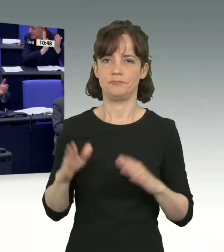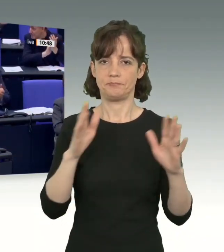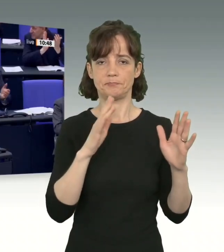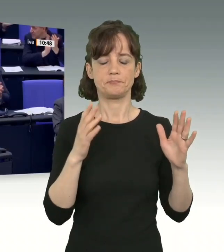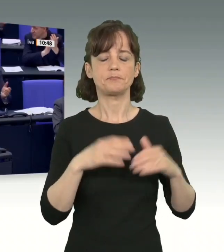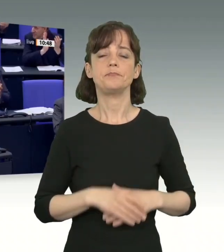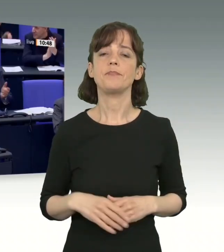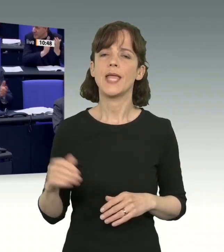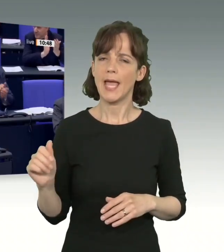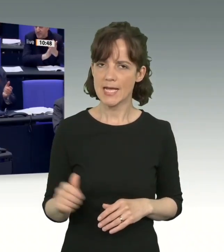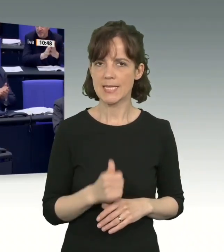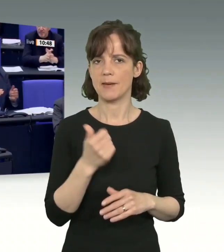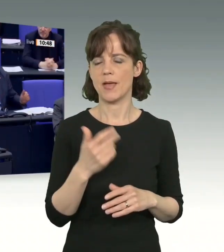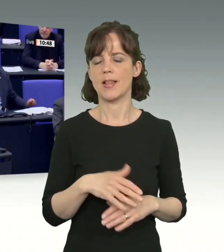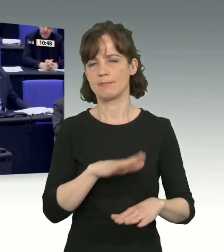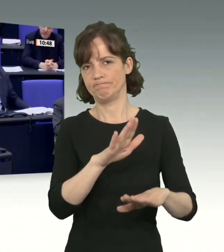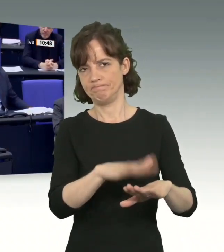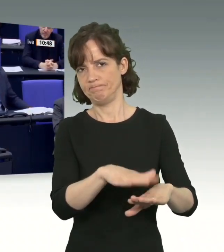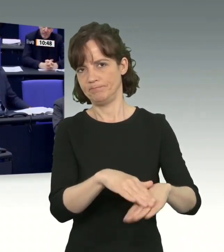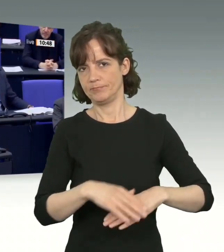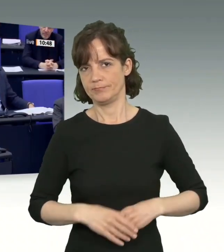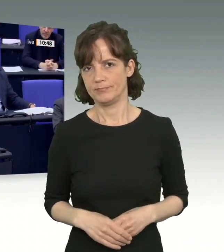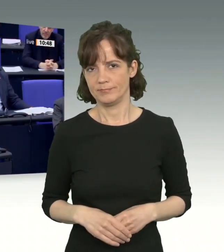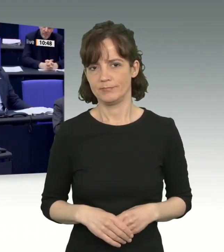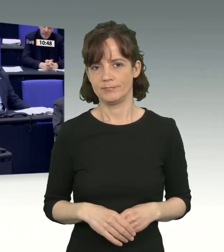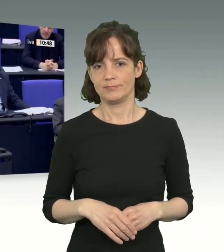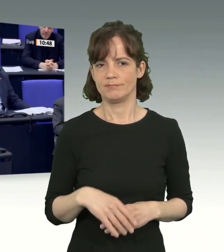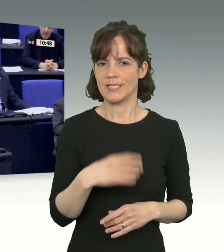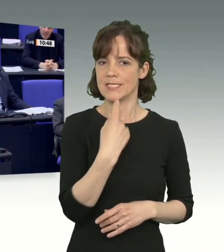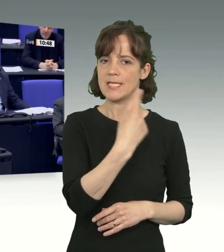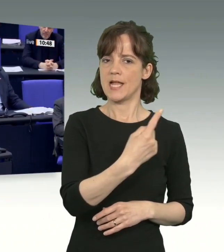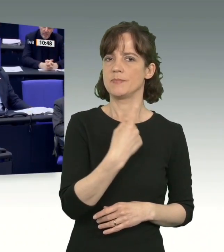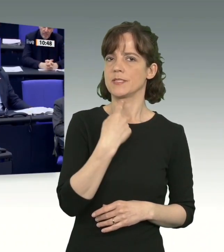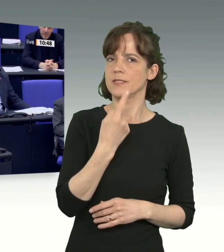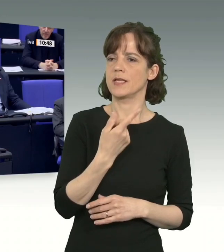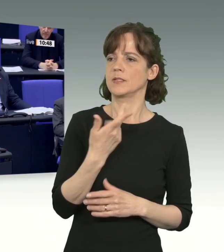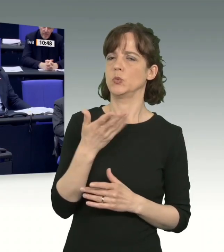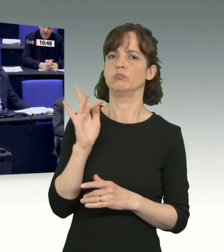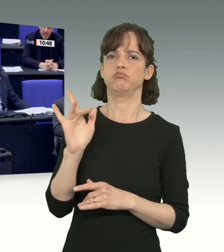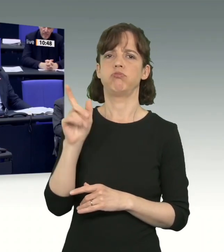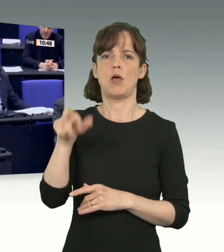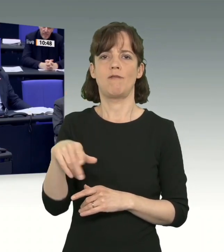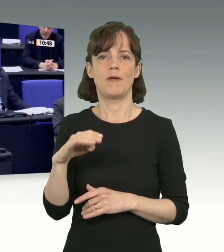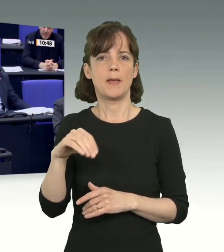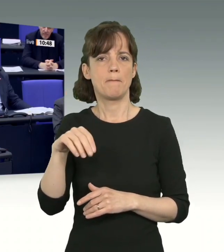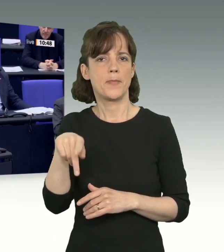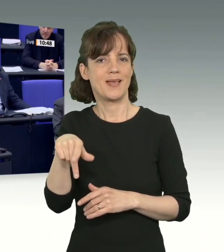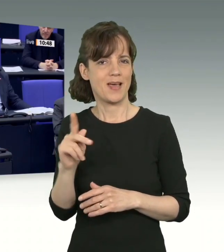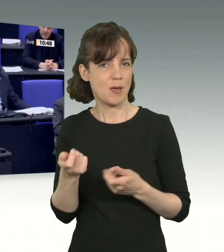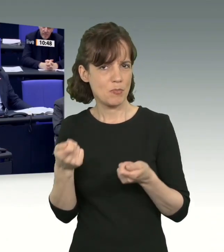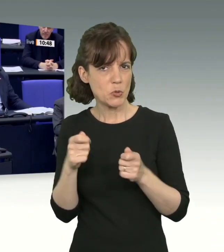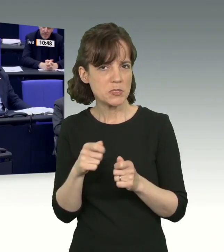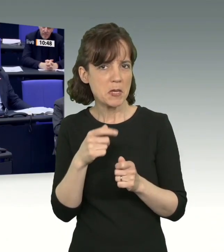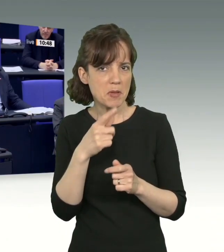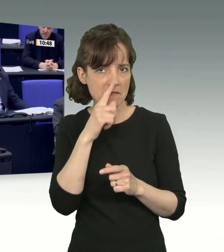Zunächst will ich darauf hinweisen, weil Sie diesen MPK-Beschluss so kritisiert haben. Wenn ich das richtig weiß, hat auch Ihr